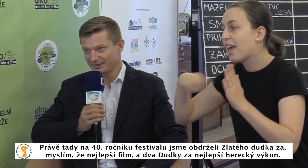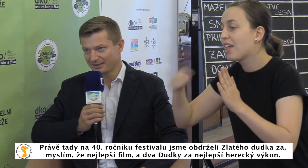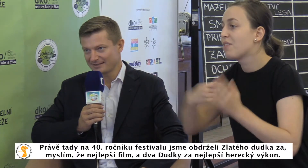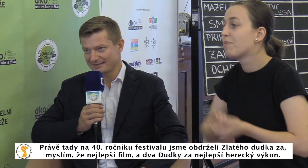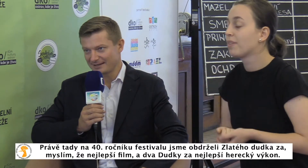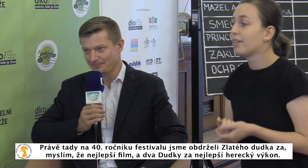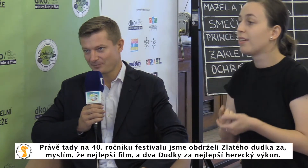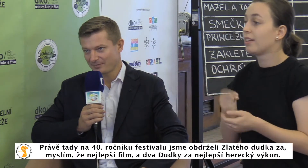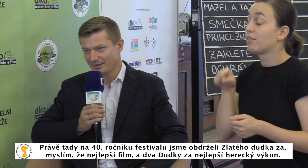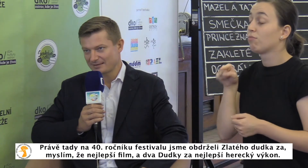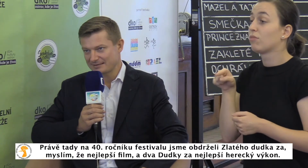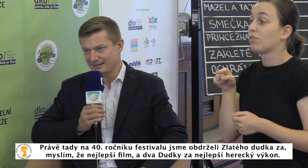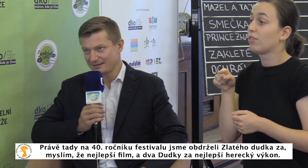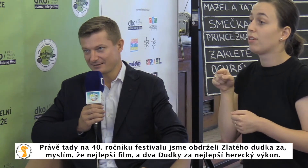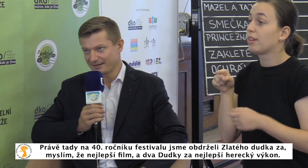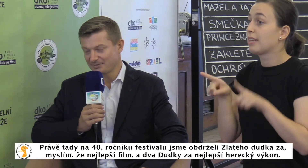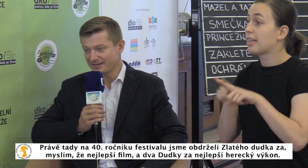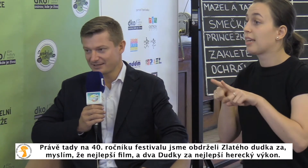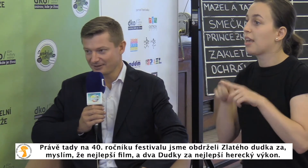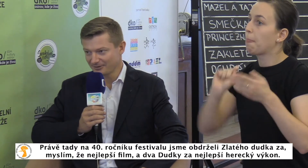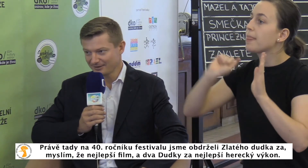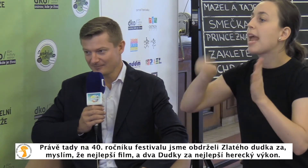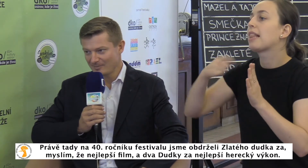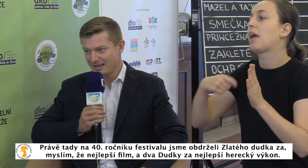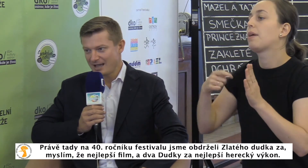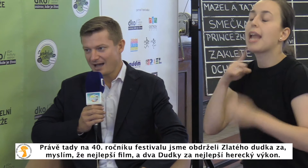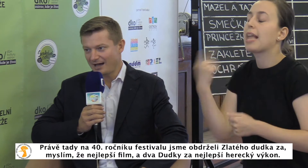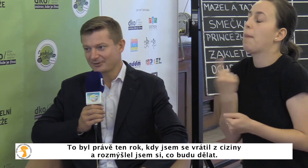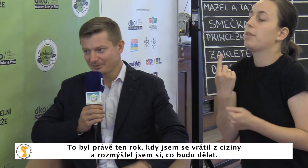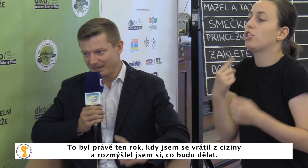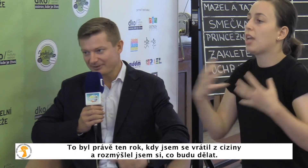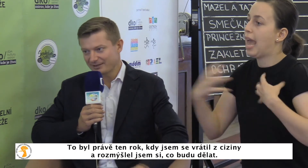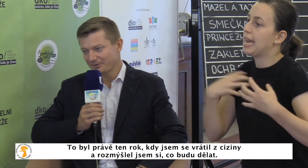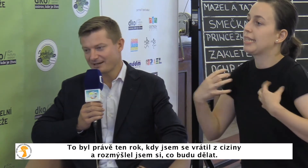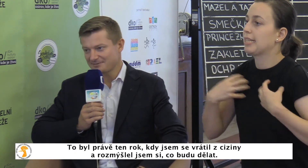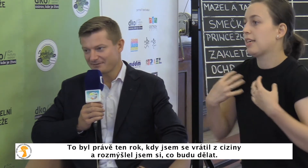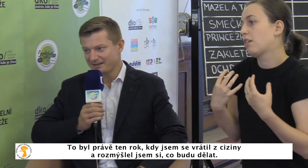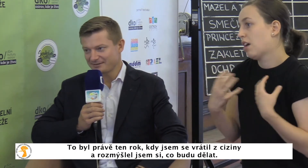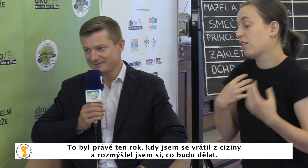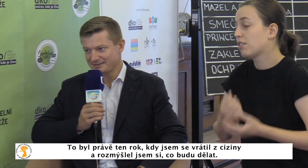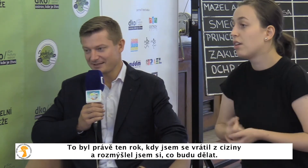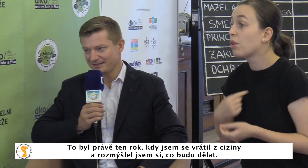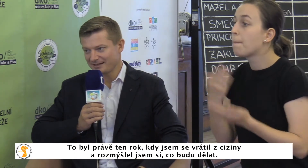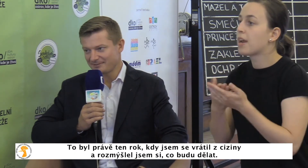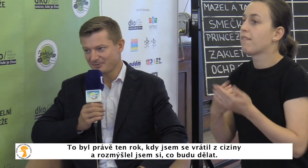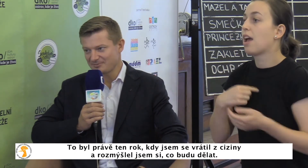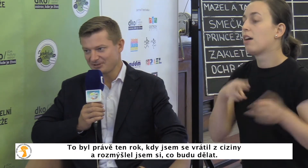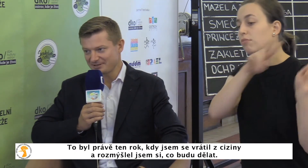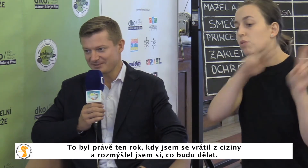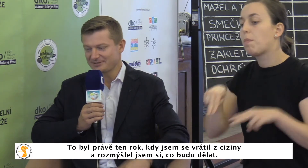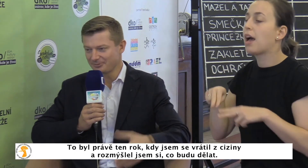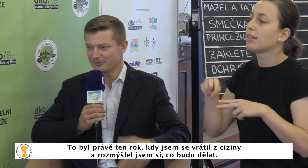dudky za nejlepší herecký výkon. A to byl právě ten rok, kdy já jsem se vrátil z ciziny a